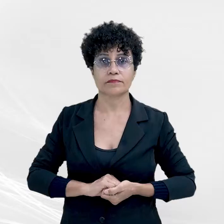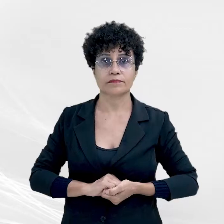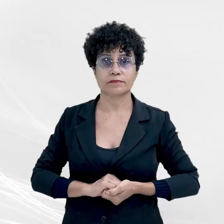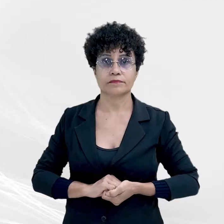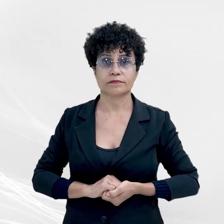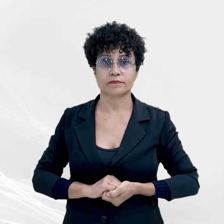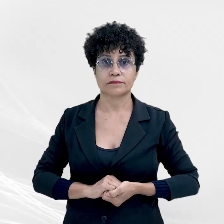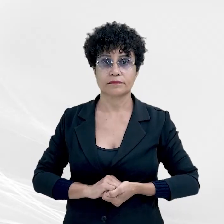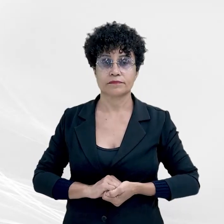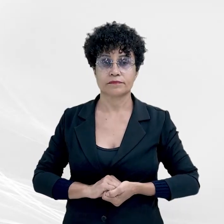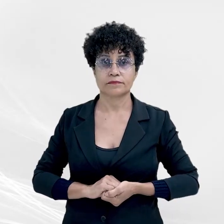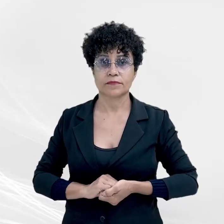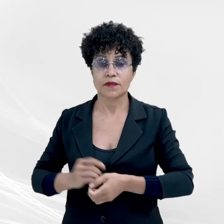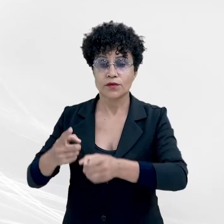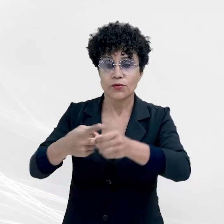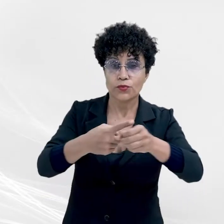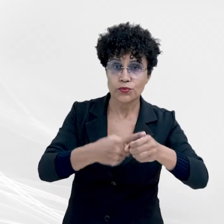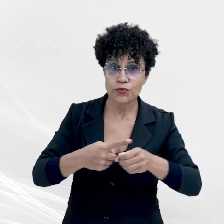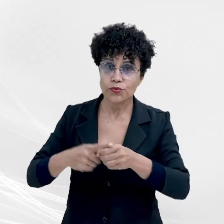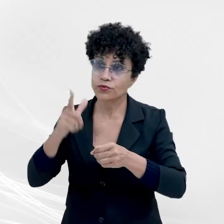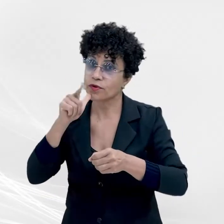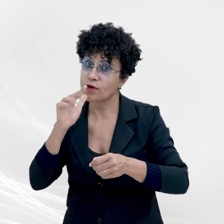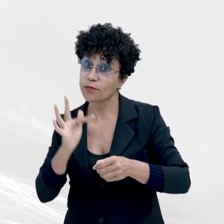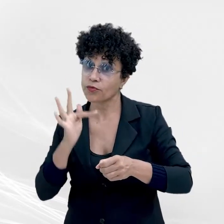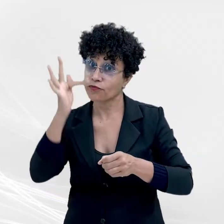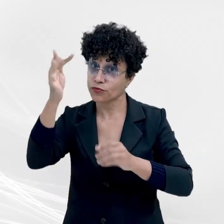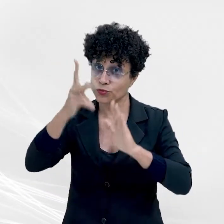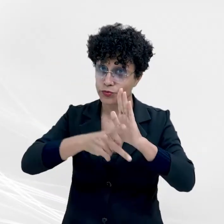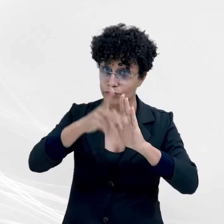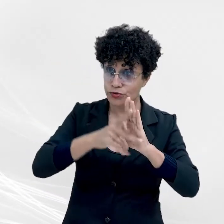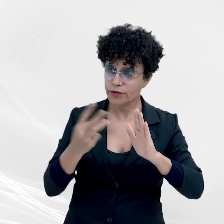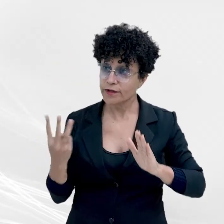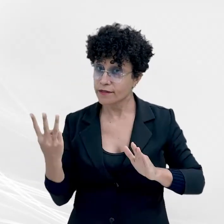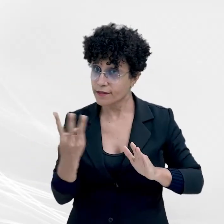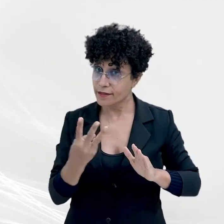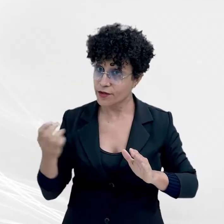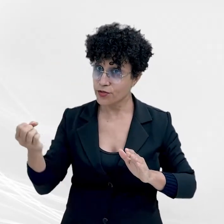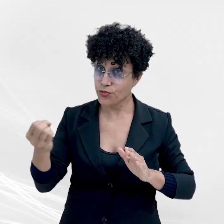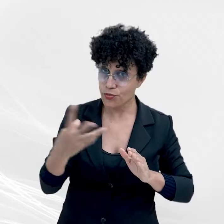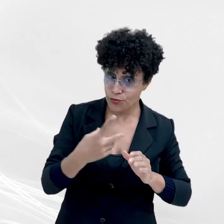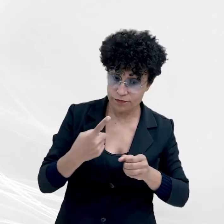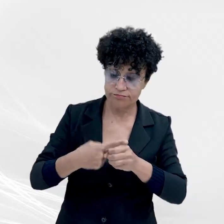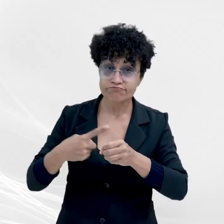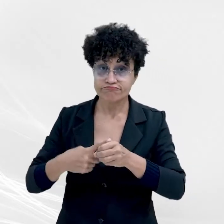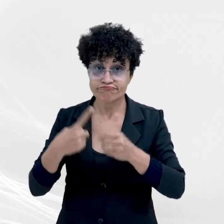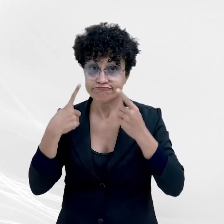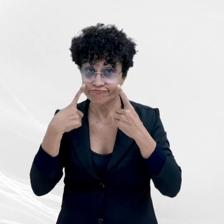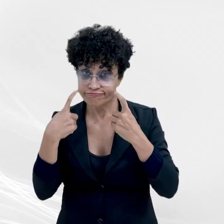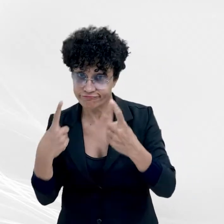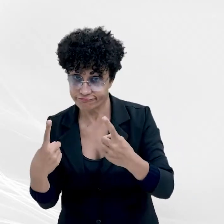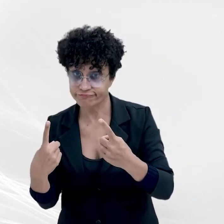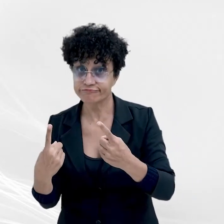Interiorização do Água para o Futuro. Três novos municípios demonstram interesse em executar projeto.